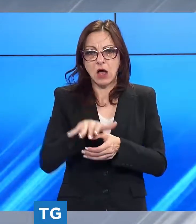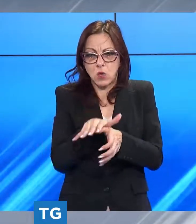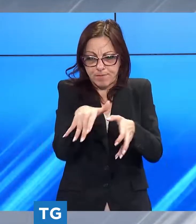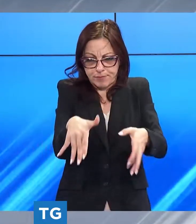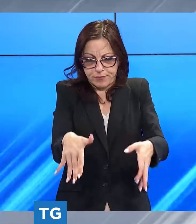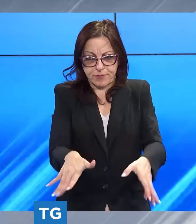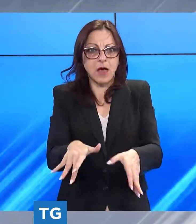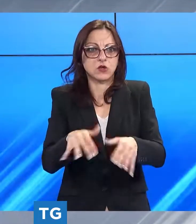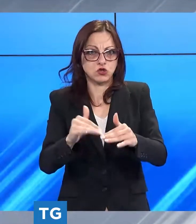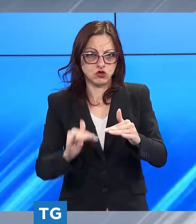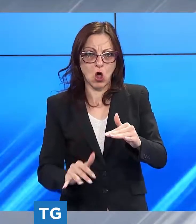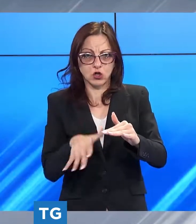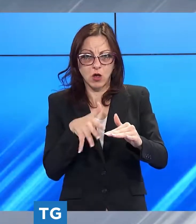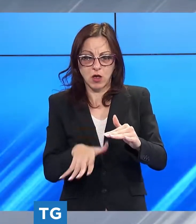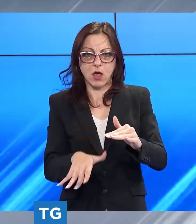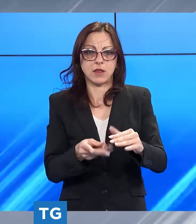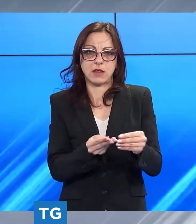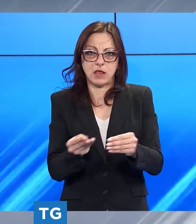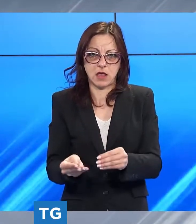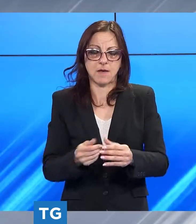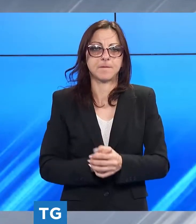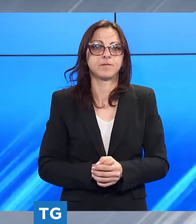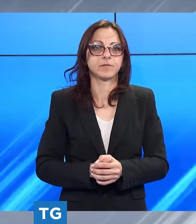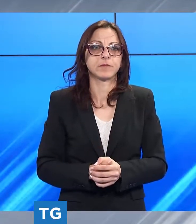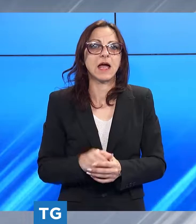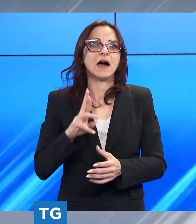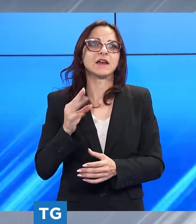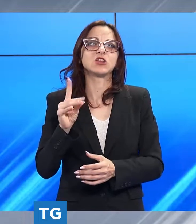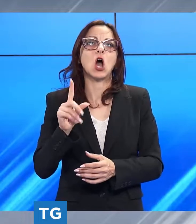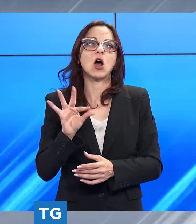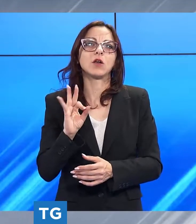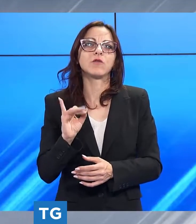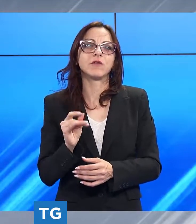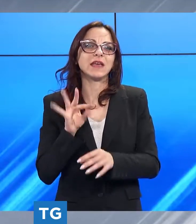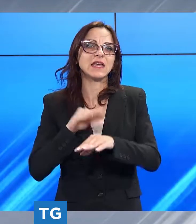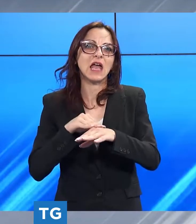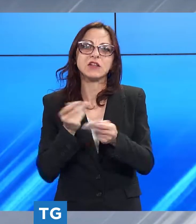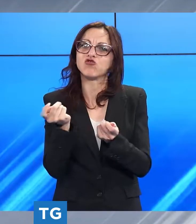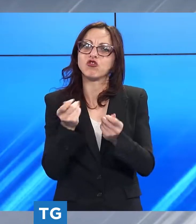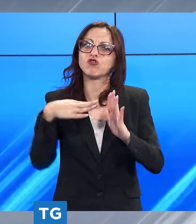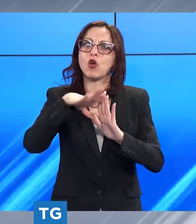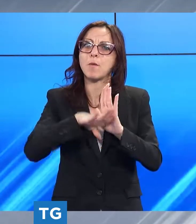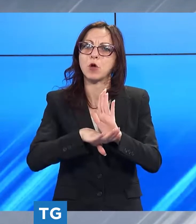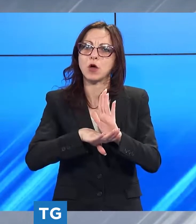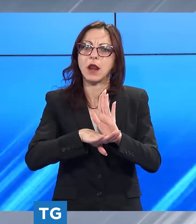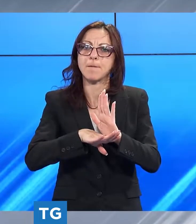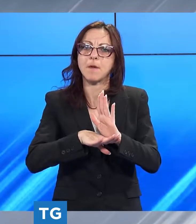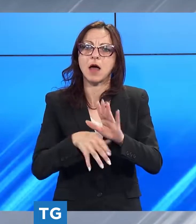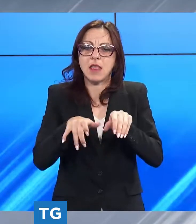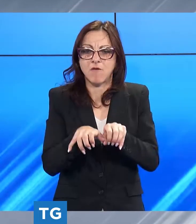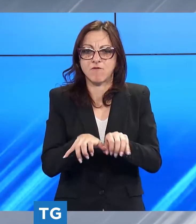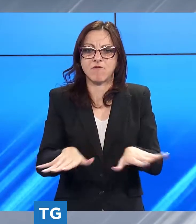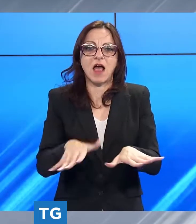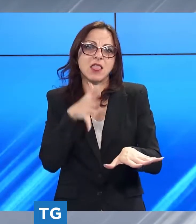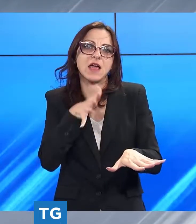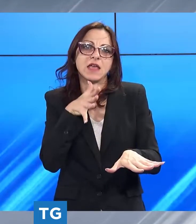nella lettera ridolfi propone anche di arrivare quanto prima una gestione programmata della falda idrica attraverso un organismo